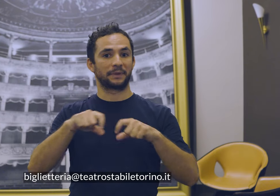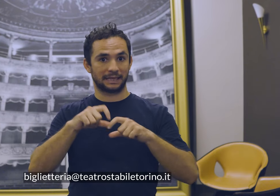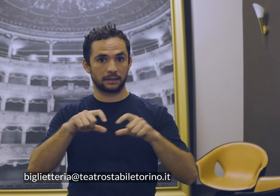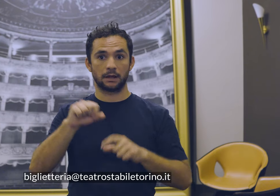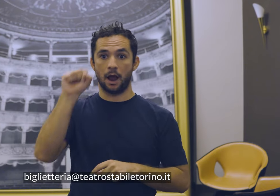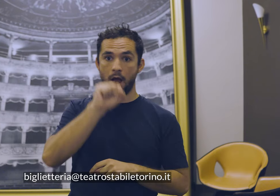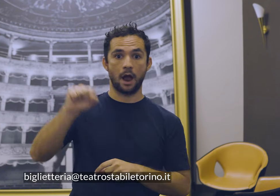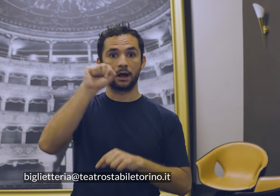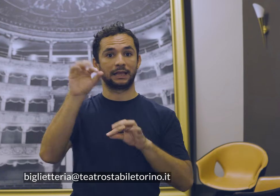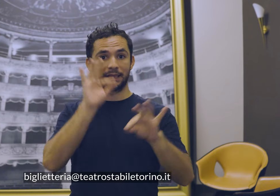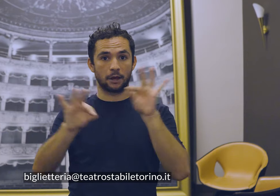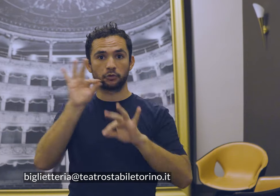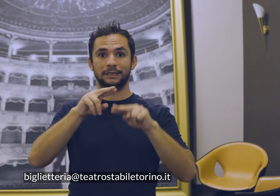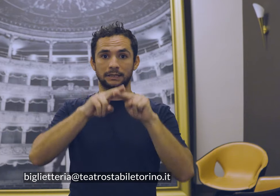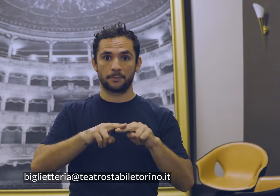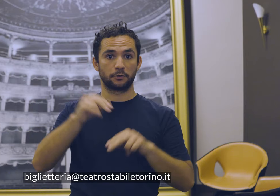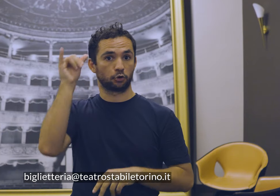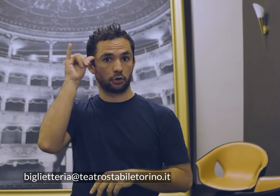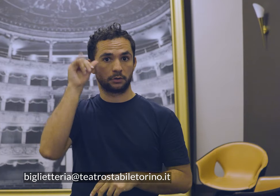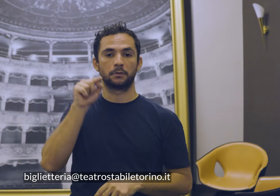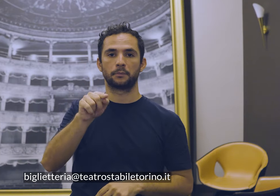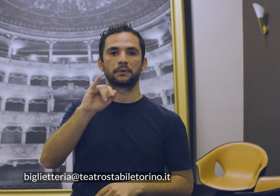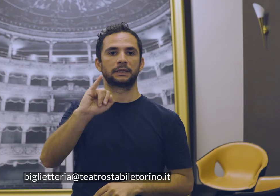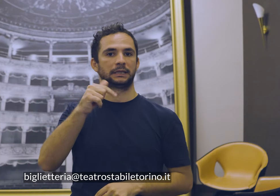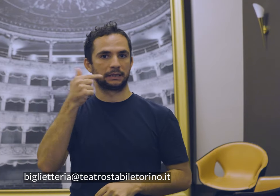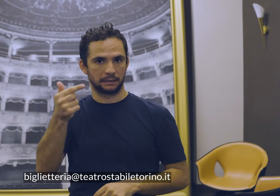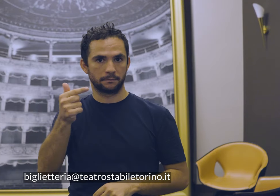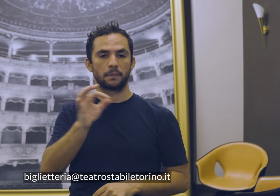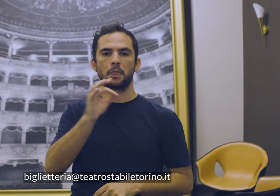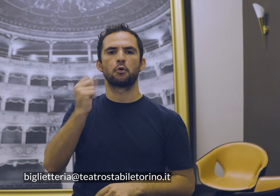biglietteria-teatrostabile-torino.it